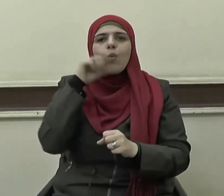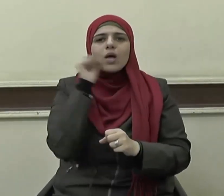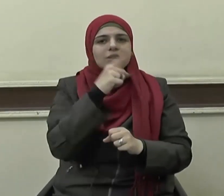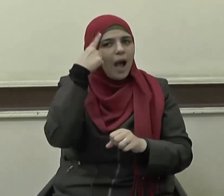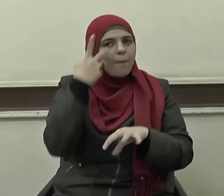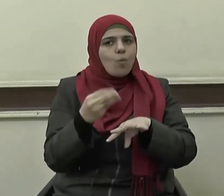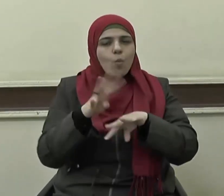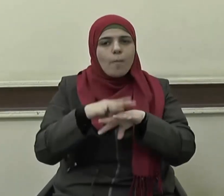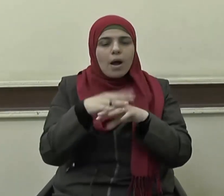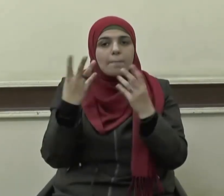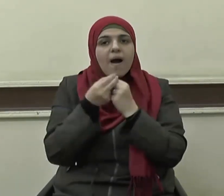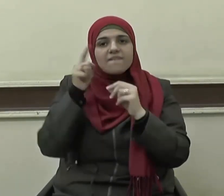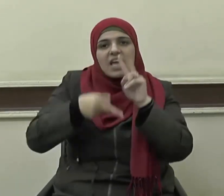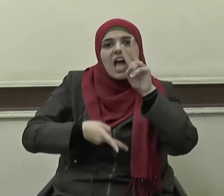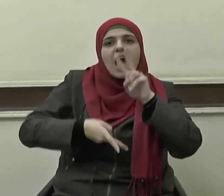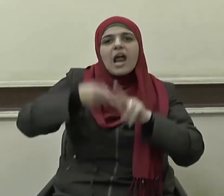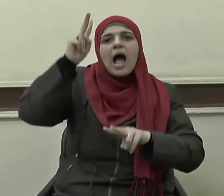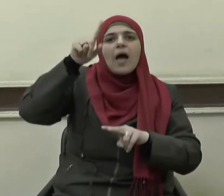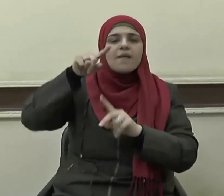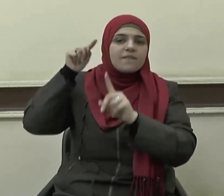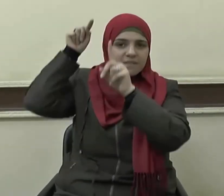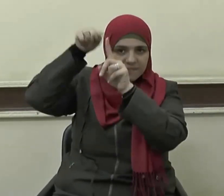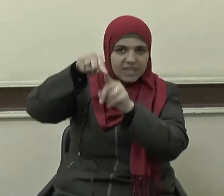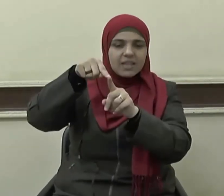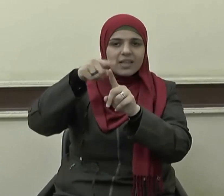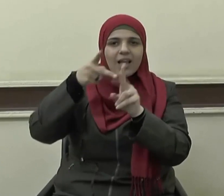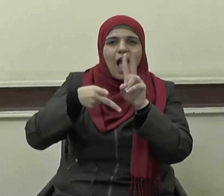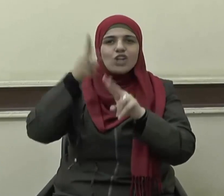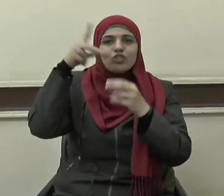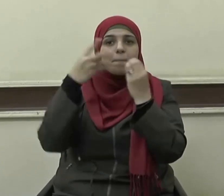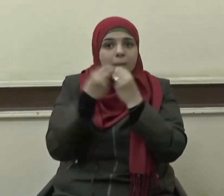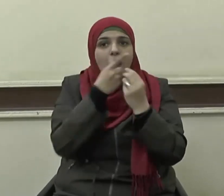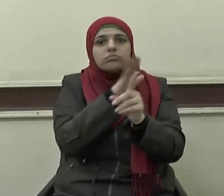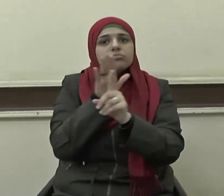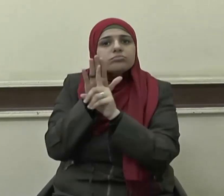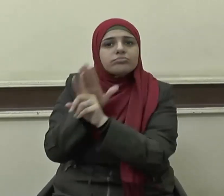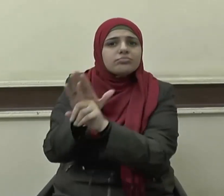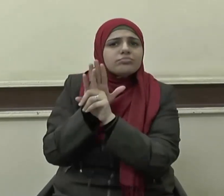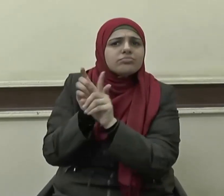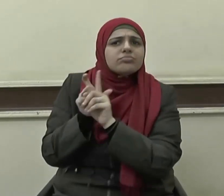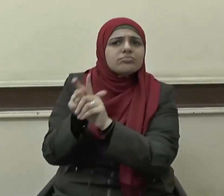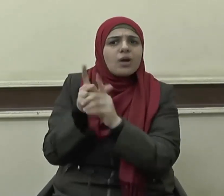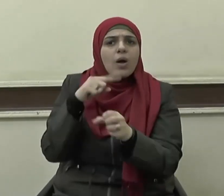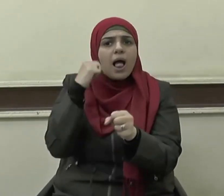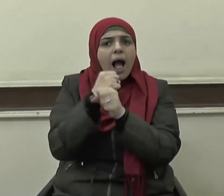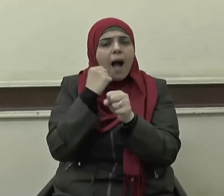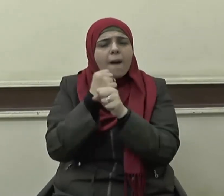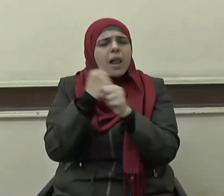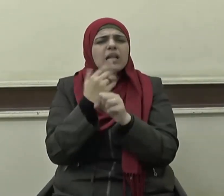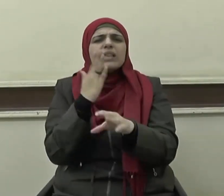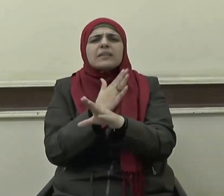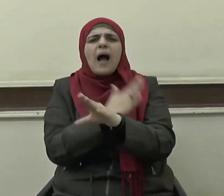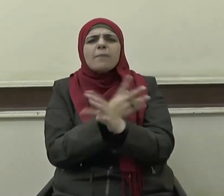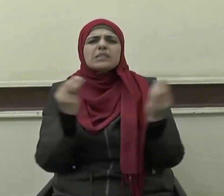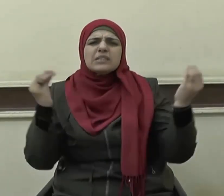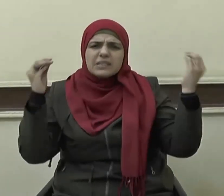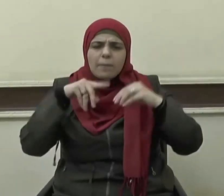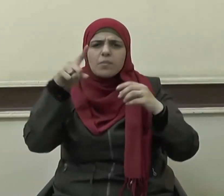عنه في رحلة الهجرة المشرفة بل كان لهن دورهن في أشد الأوقات وأصعبها